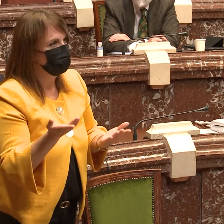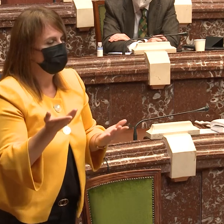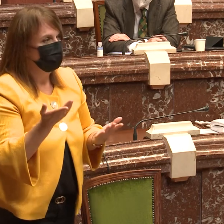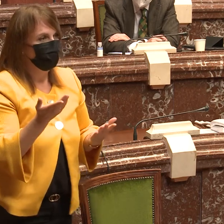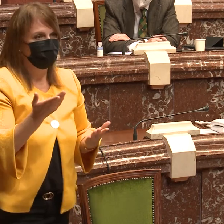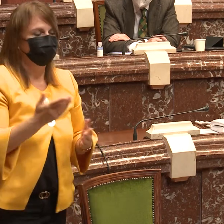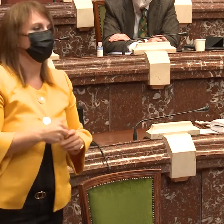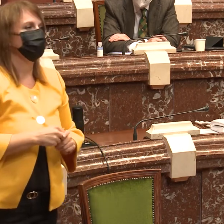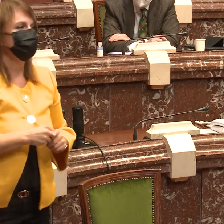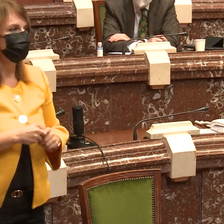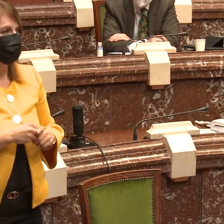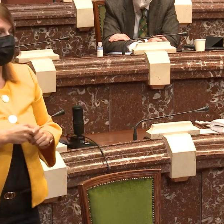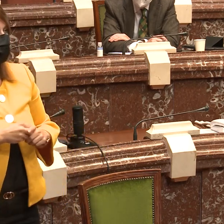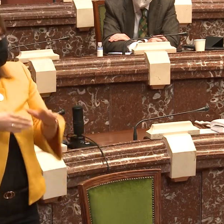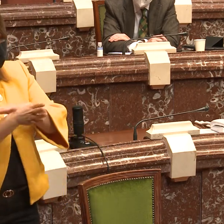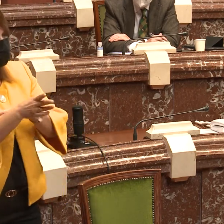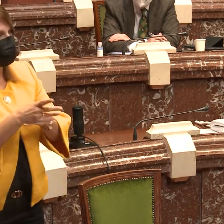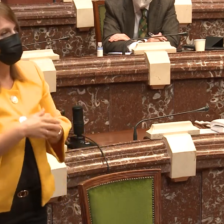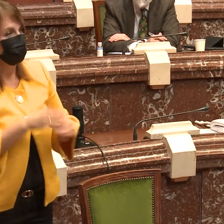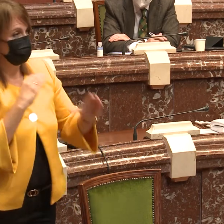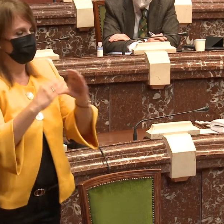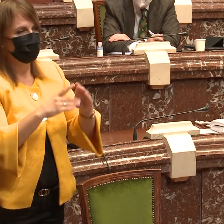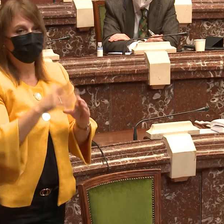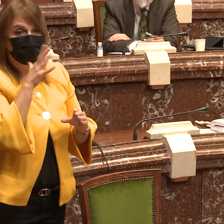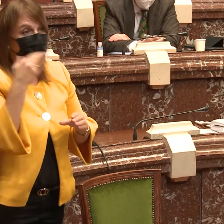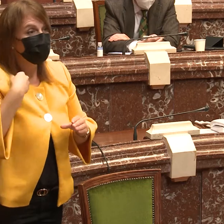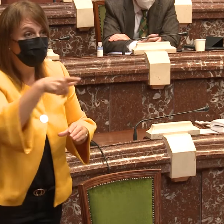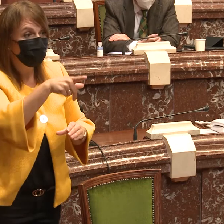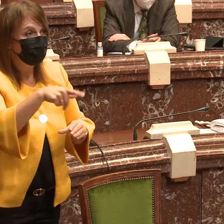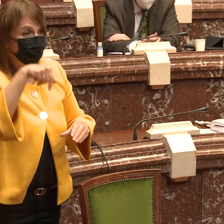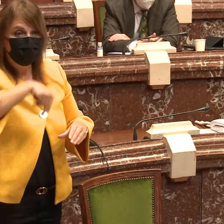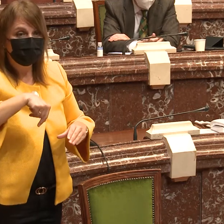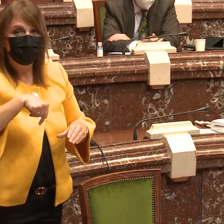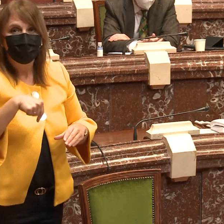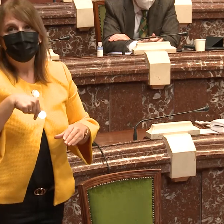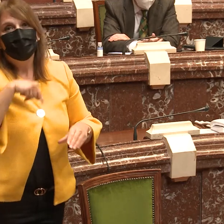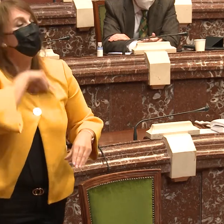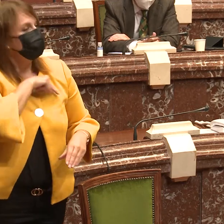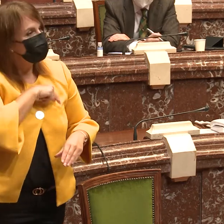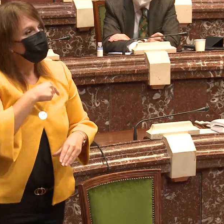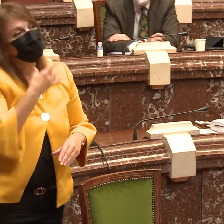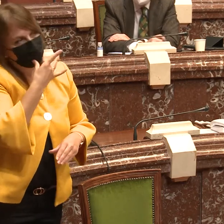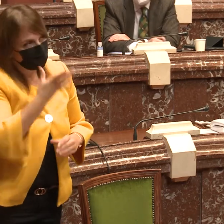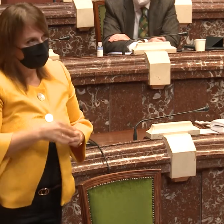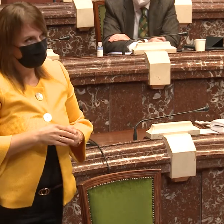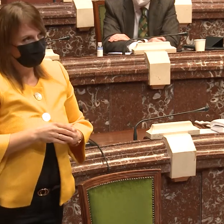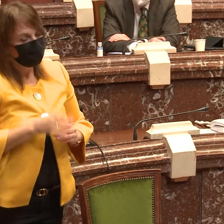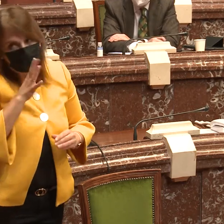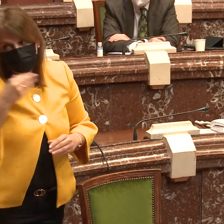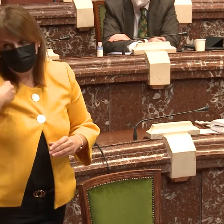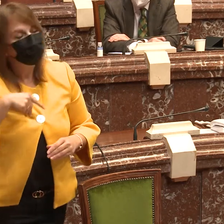real, esa igualdad para la información y la comunicación en todos los ámbitos.